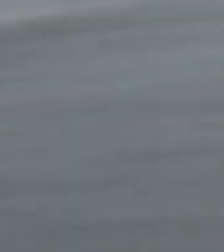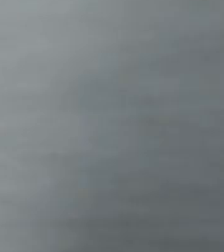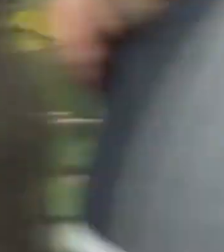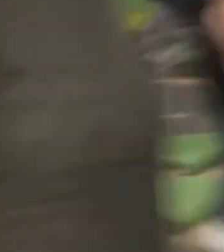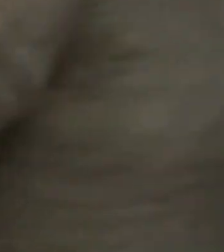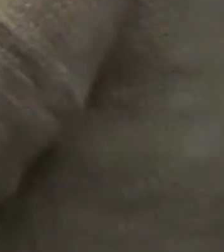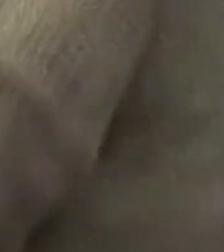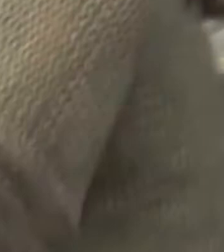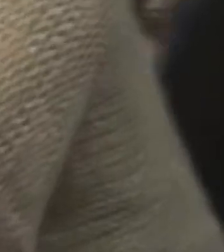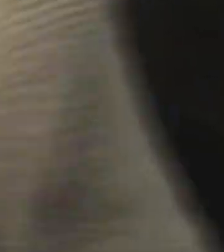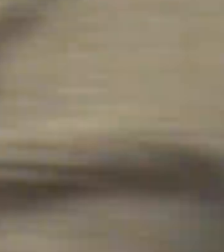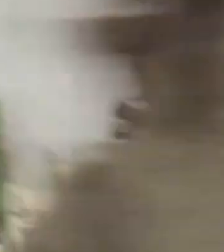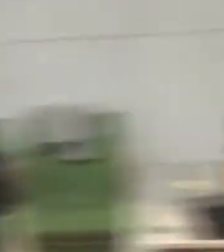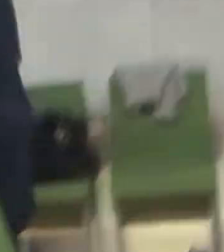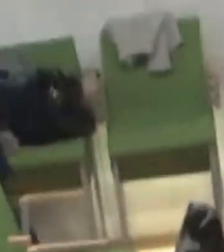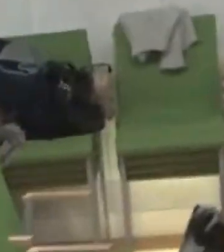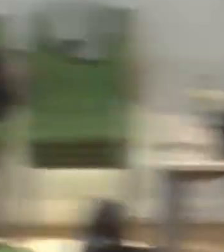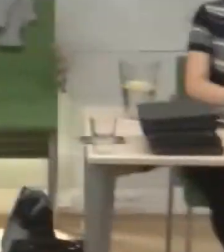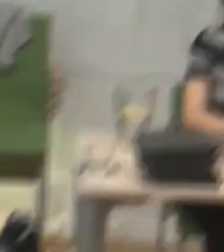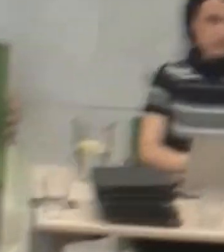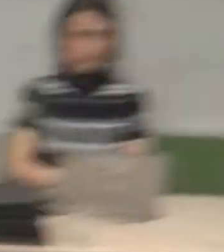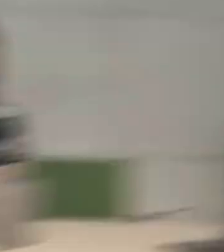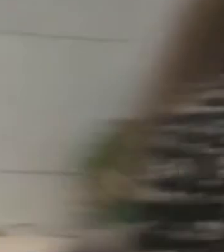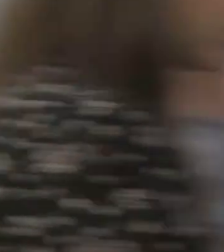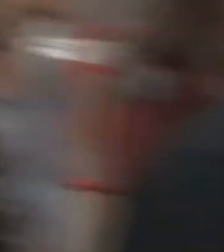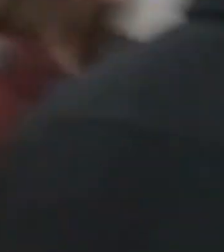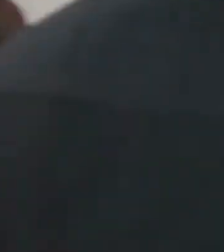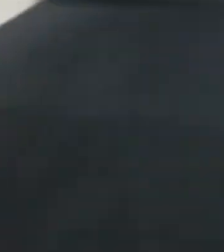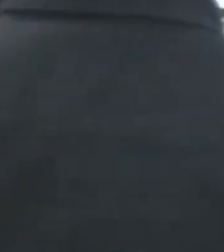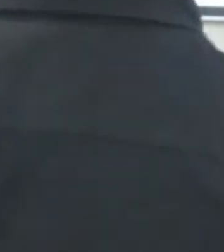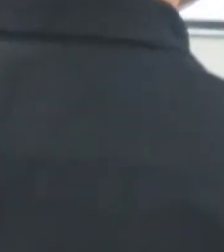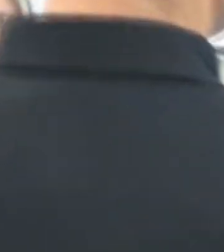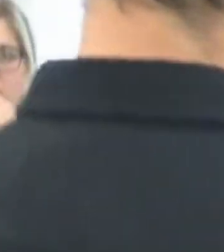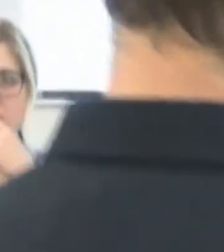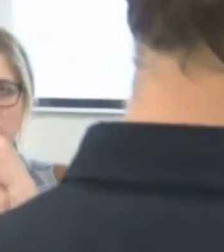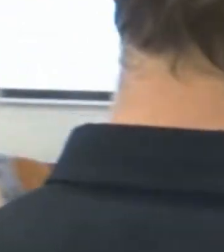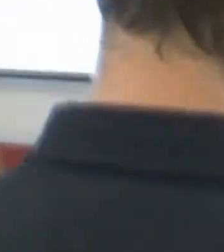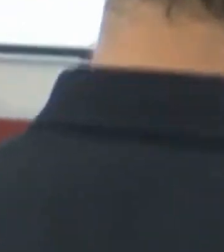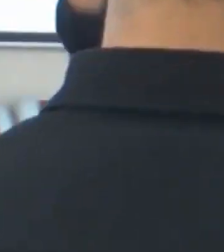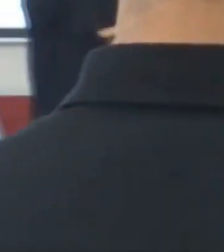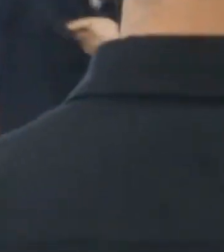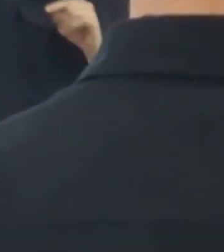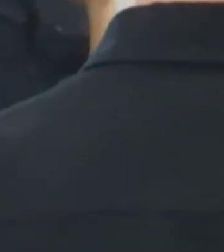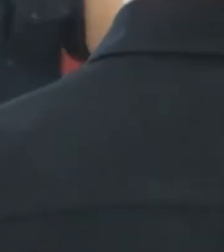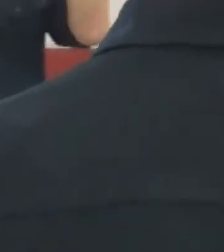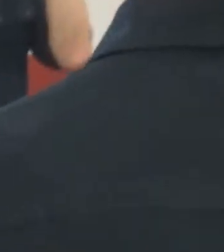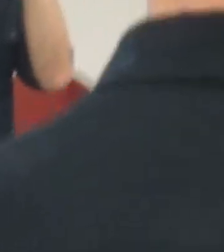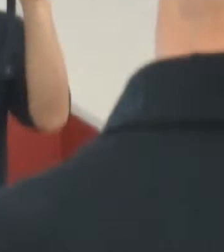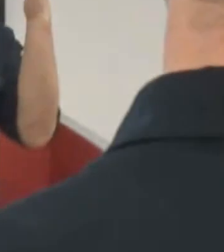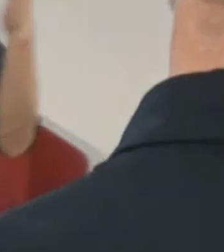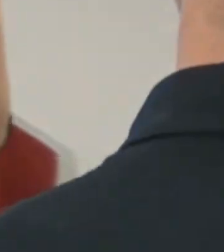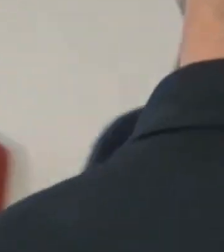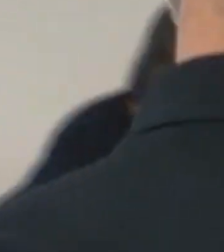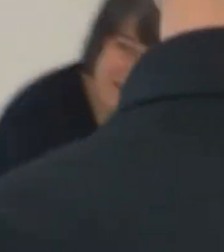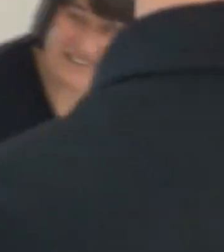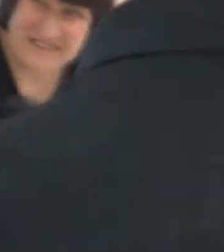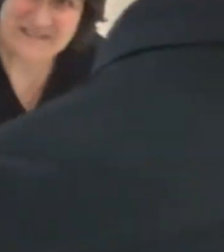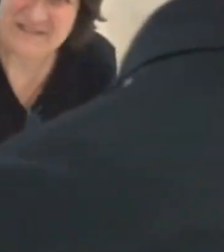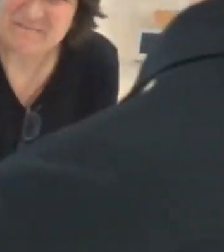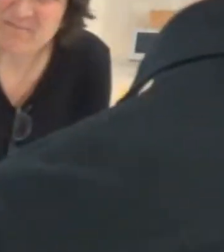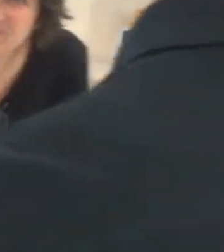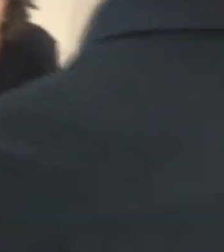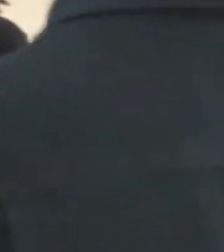Tak ať já to má opět. to někde do potřeba ekopčízní? Nej. Nej, vidětelnější. Ivan, nebo co bylo stáčky z pičku? V té